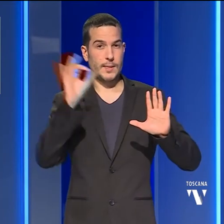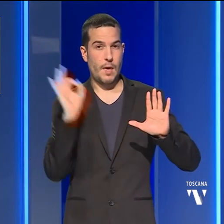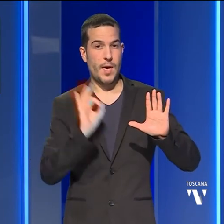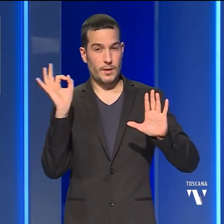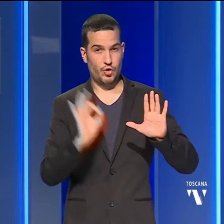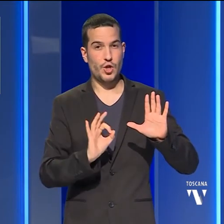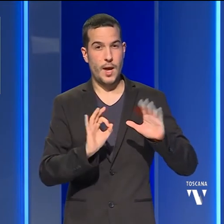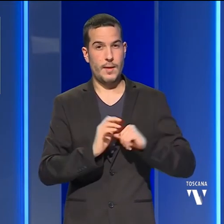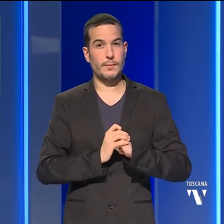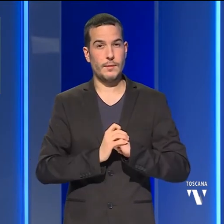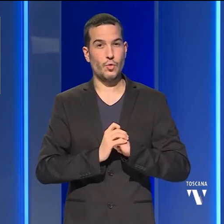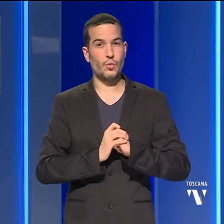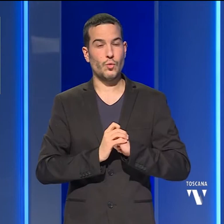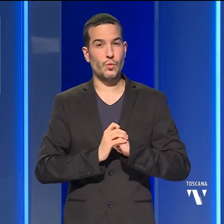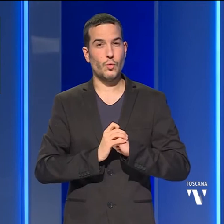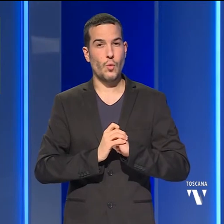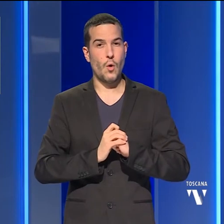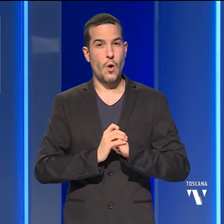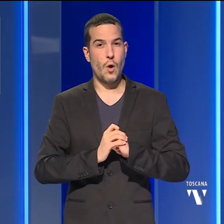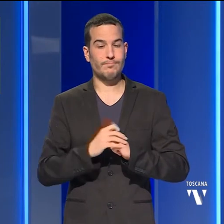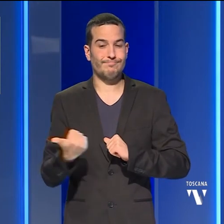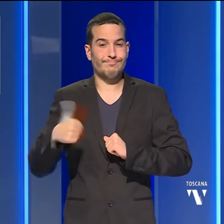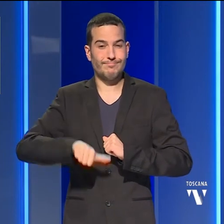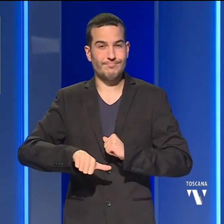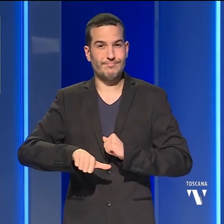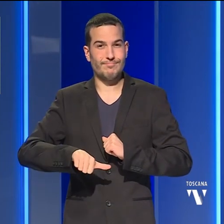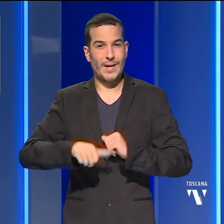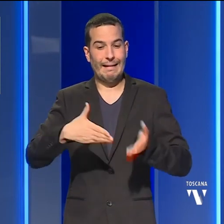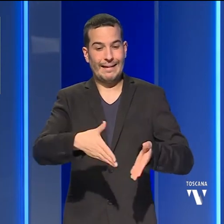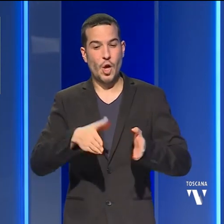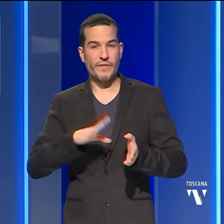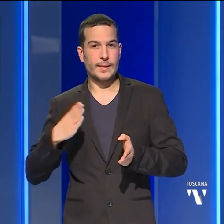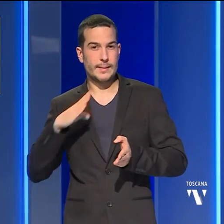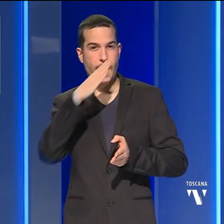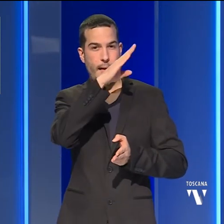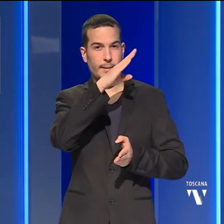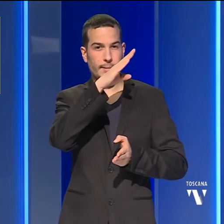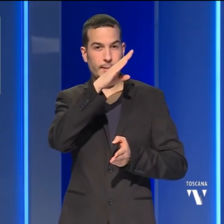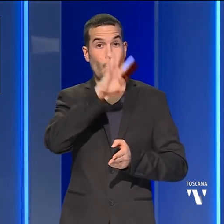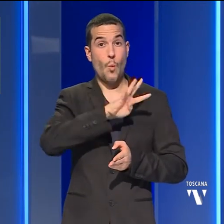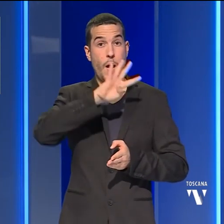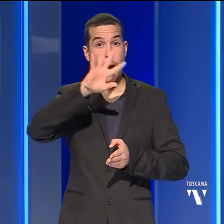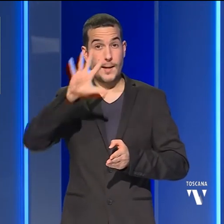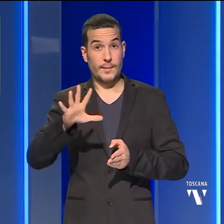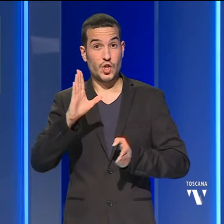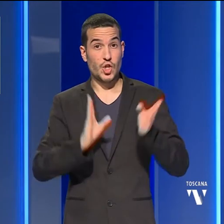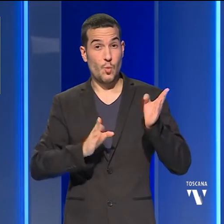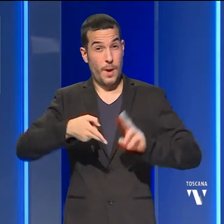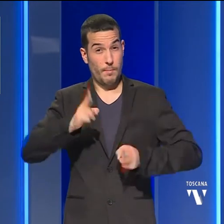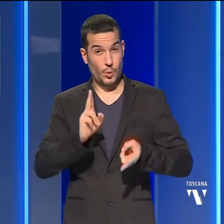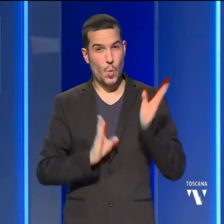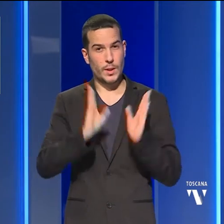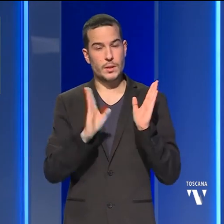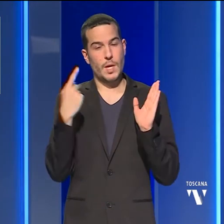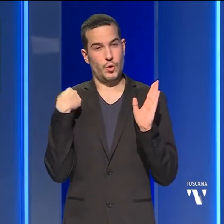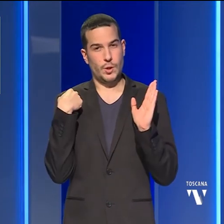% sono risaliti anche i ricoveri. 45 in più rispetto al report di